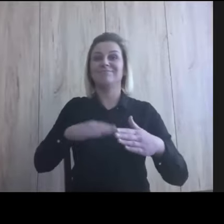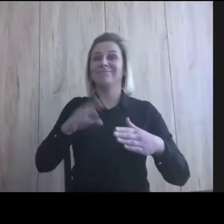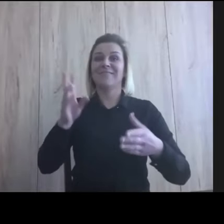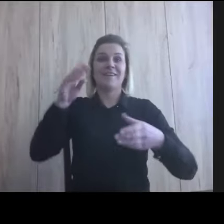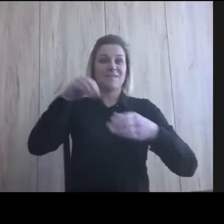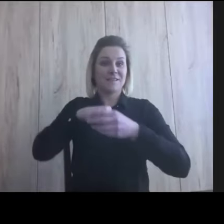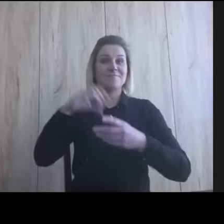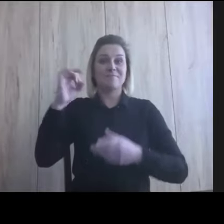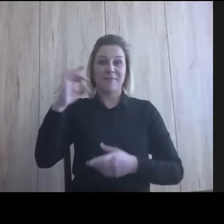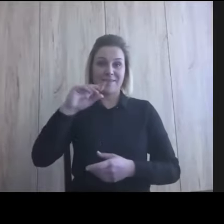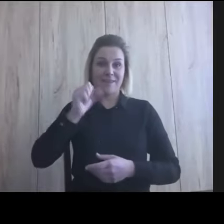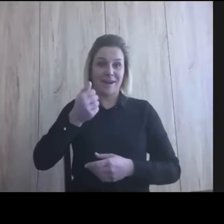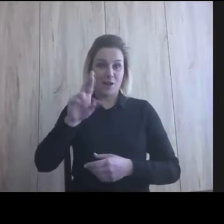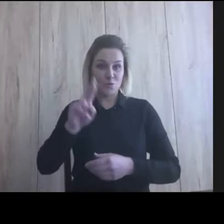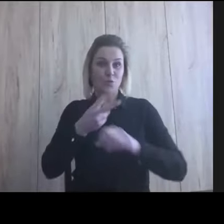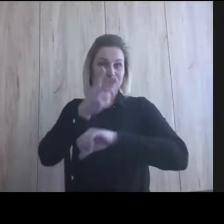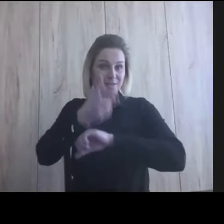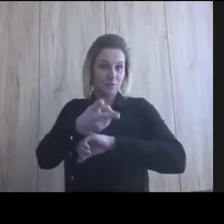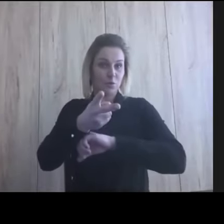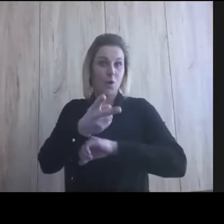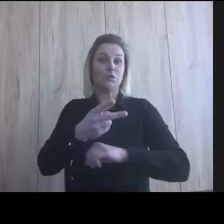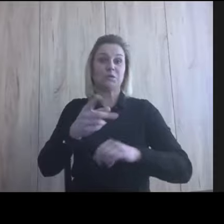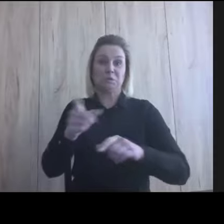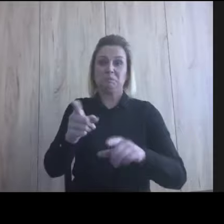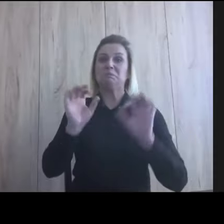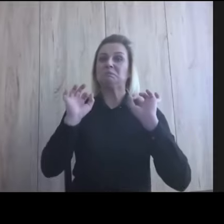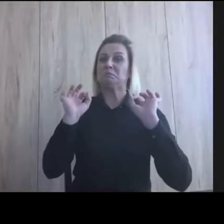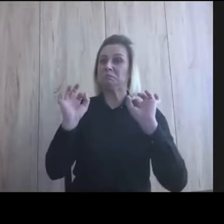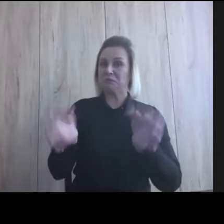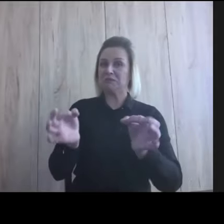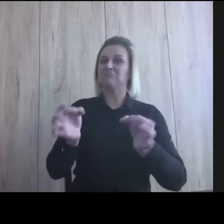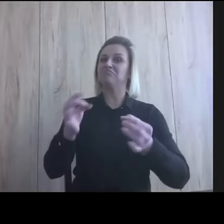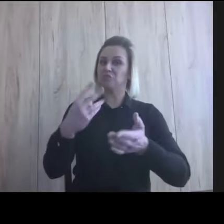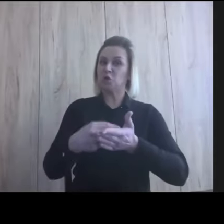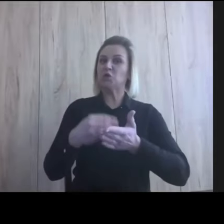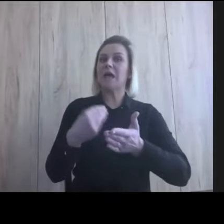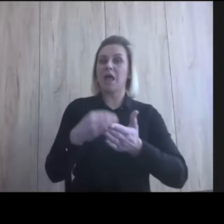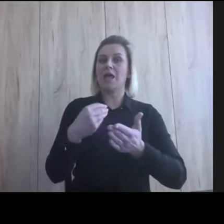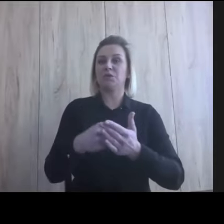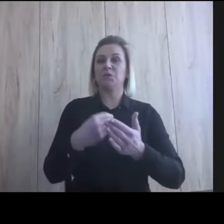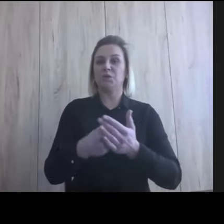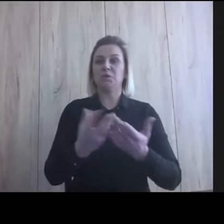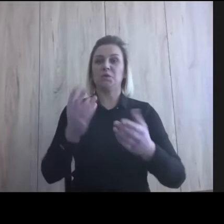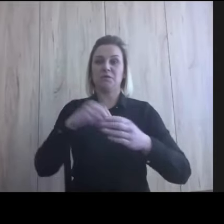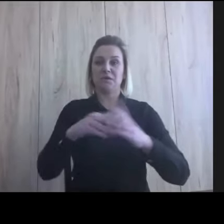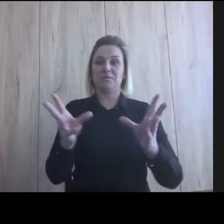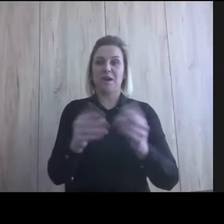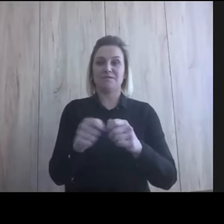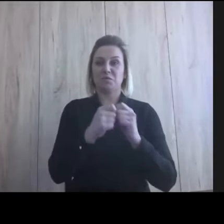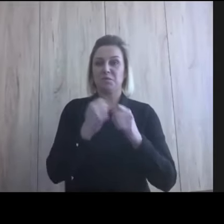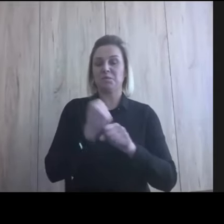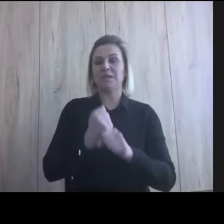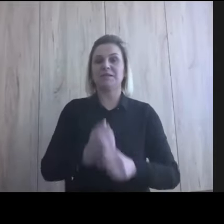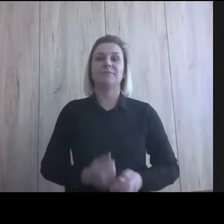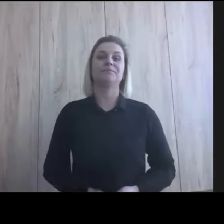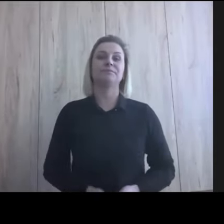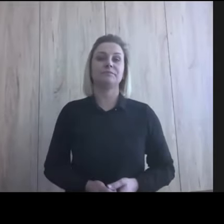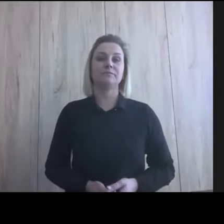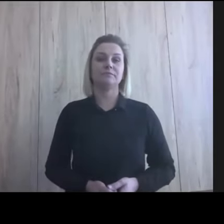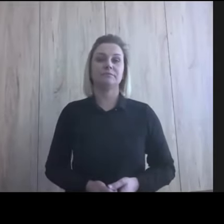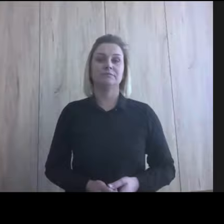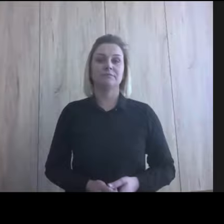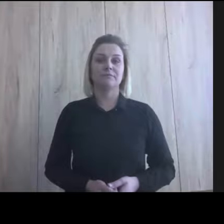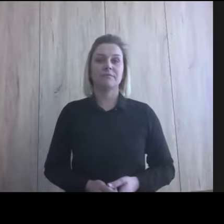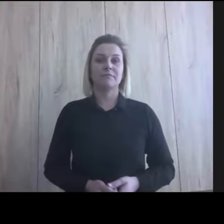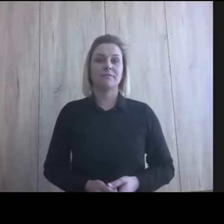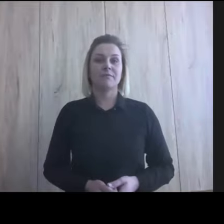dostępności docenił i w ogóle takie flow mieliśmy fajne we współpracy. Tak, a właśnie, bo to jest